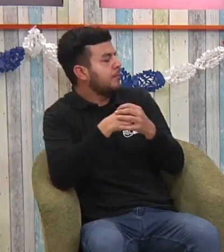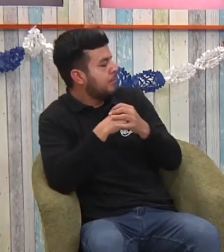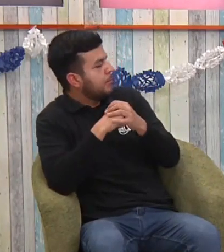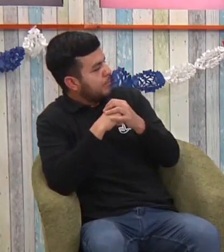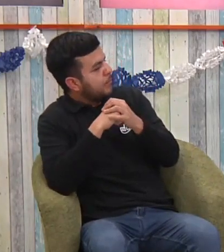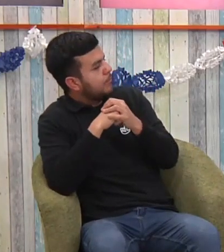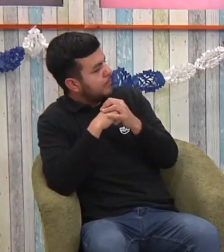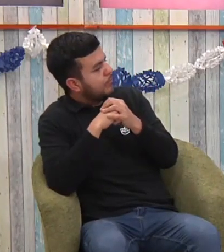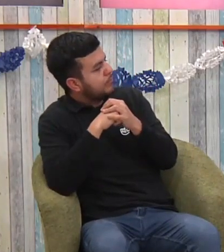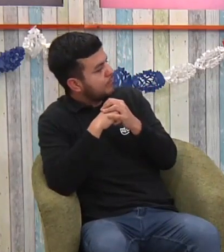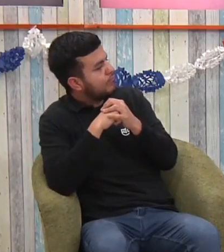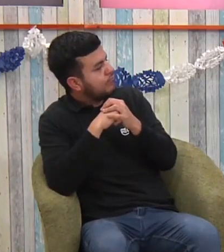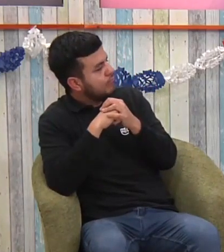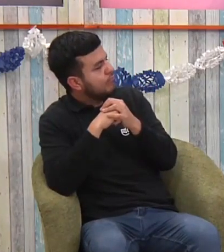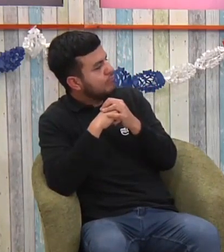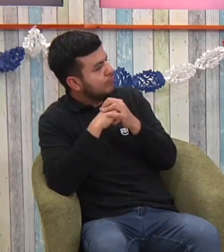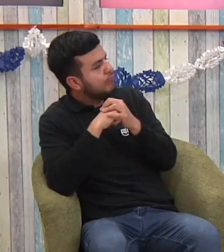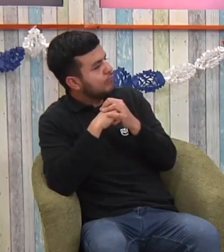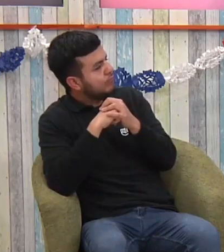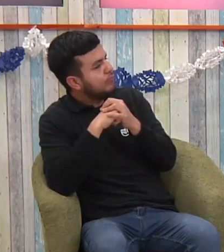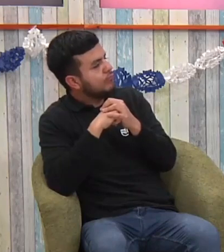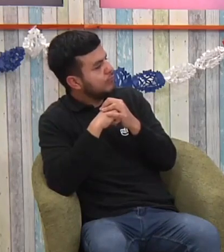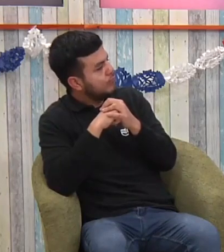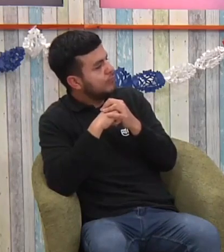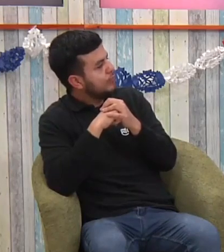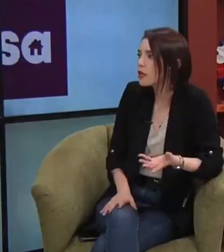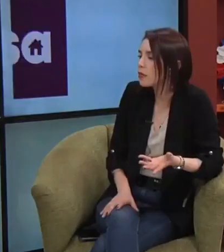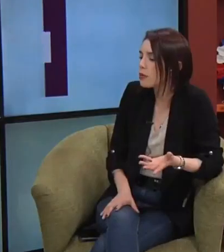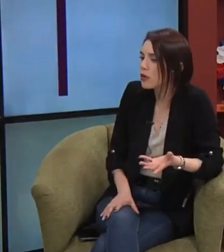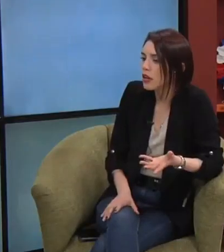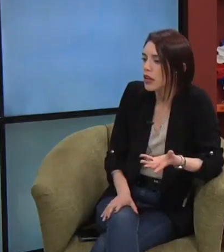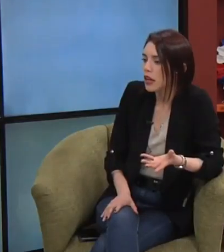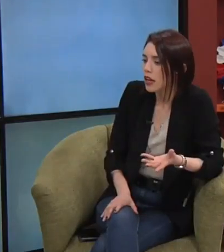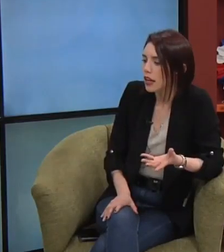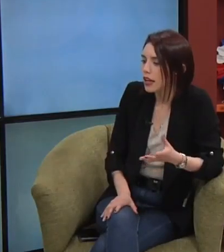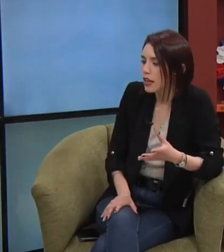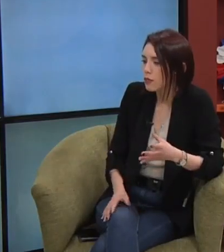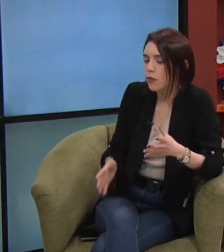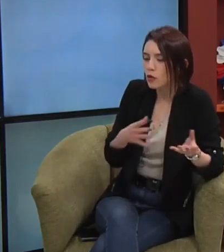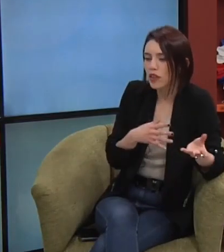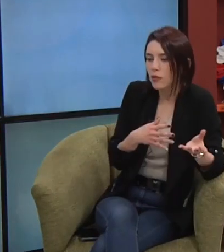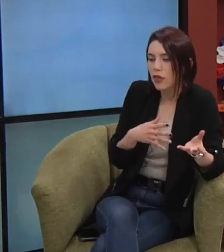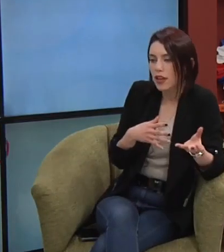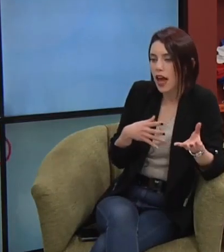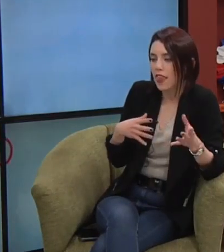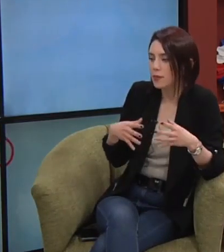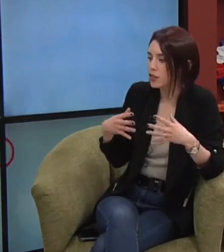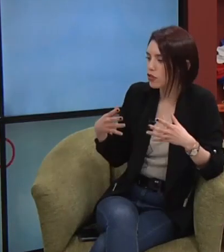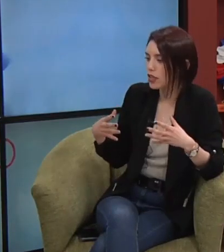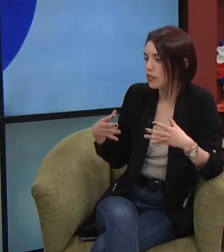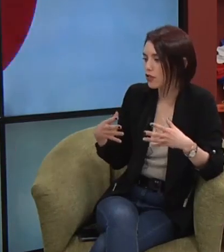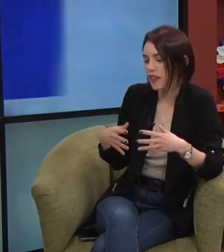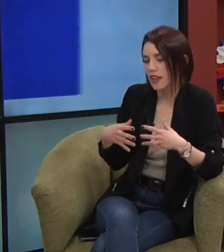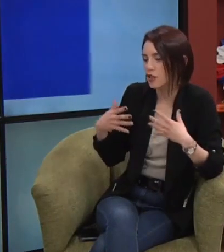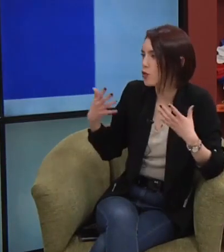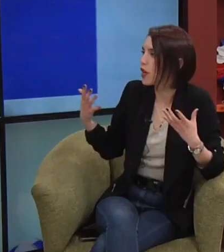rurales, quizás se complica mucho más. Todavía más. ahora, Eduardo, por ejemplo, cuando hablamos de las adaptaciones, no sé, de las ciudades,